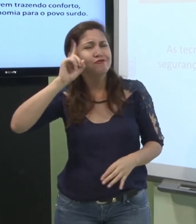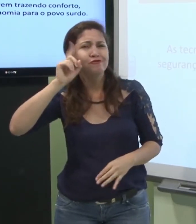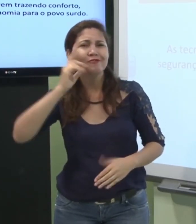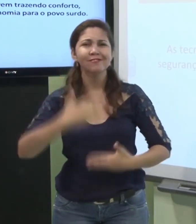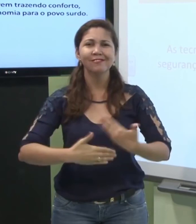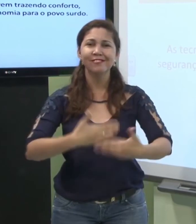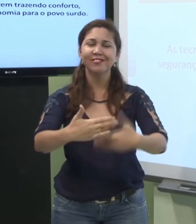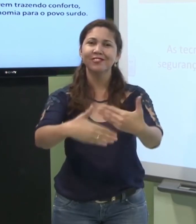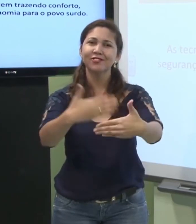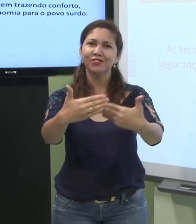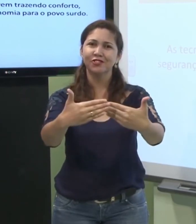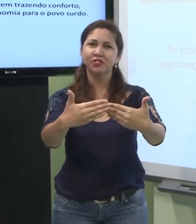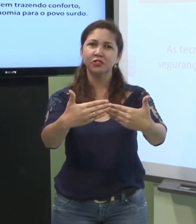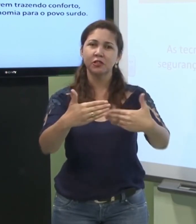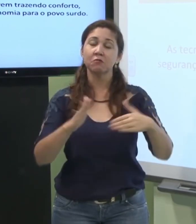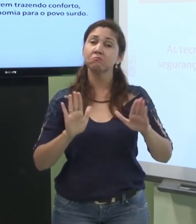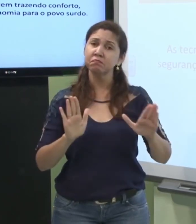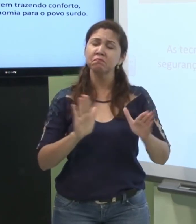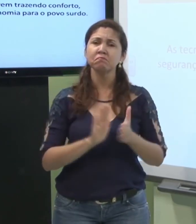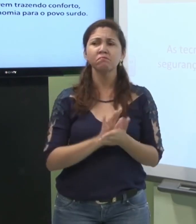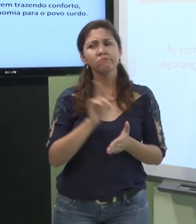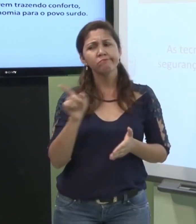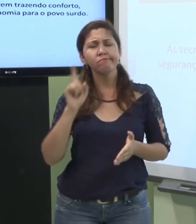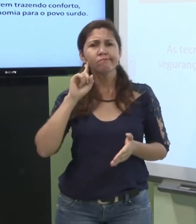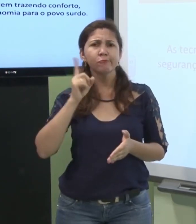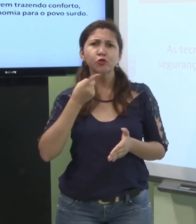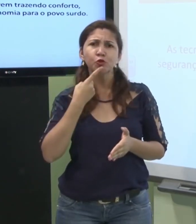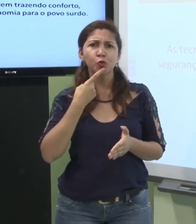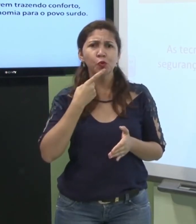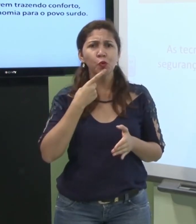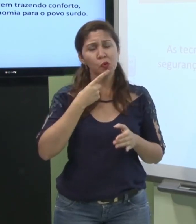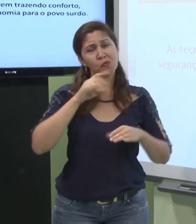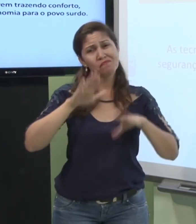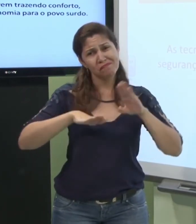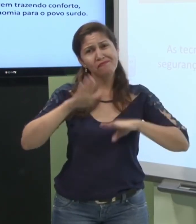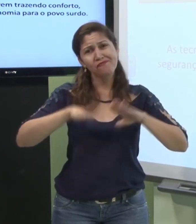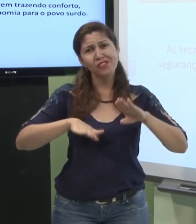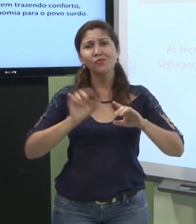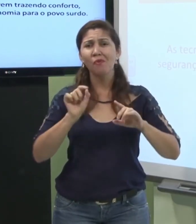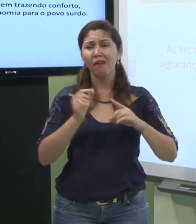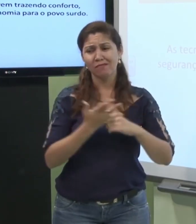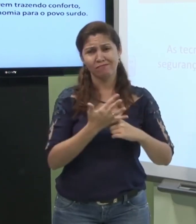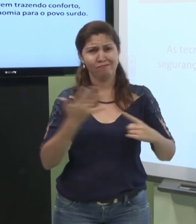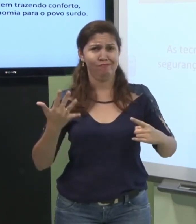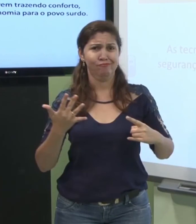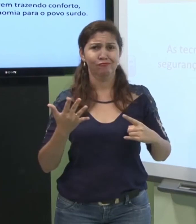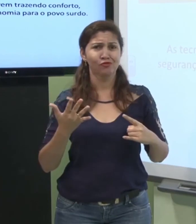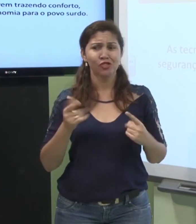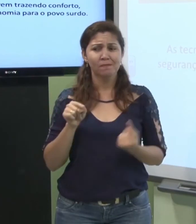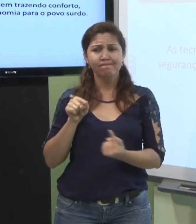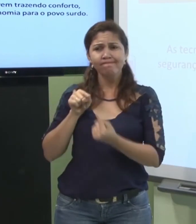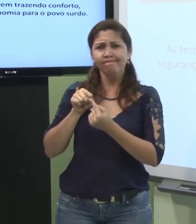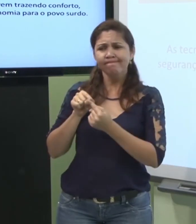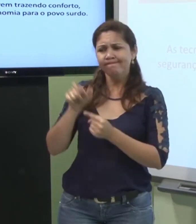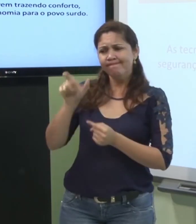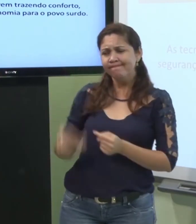no seu dia a dia. E o surdo, às vezes, não tinha uma tecnologia para o surdo.